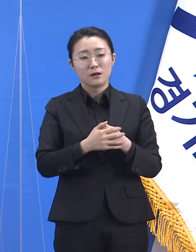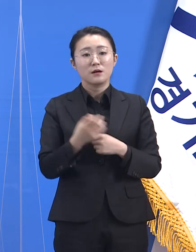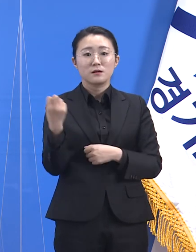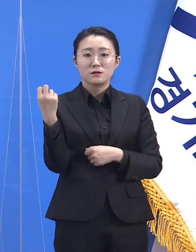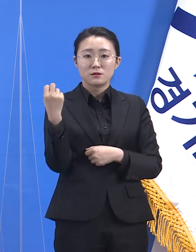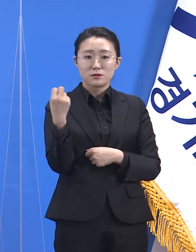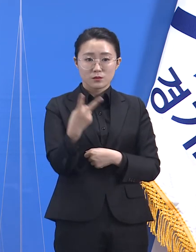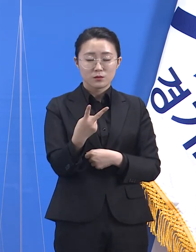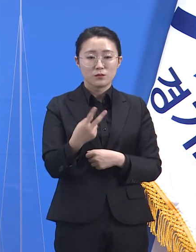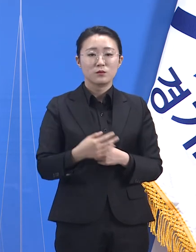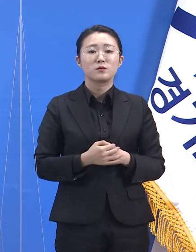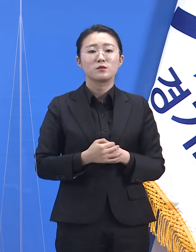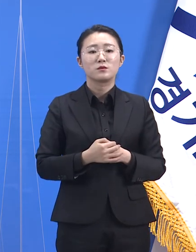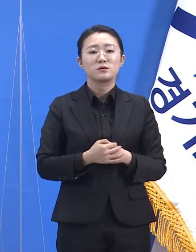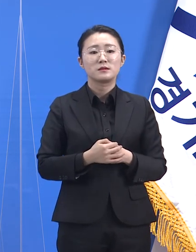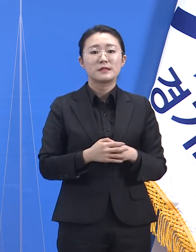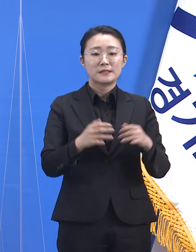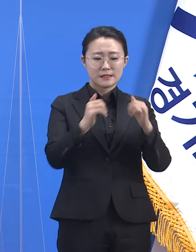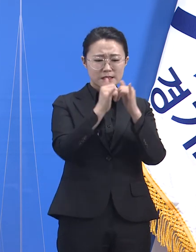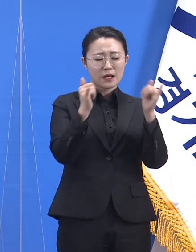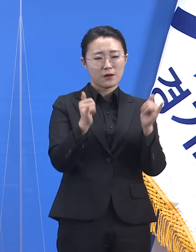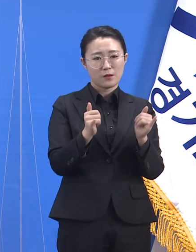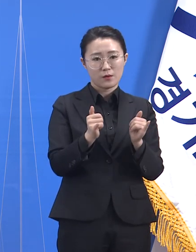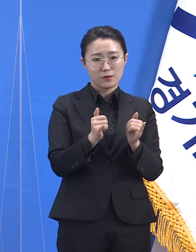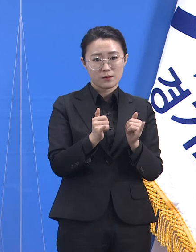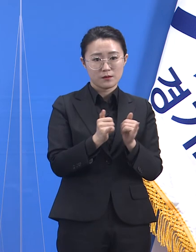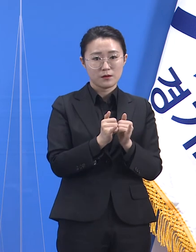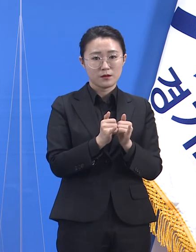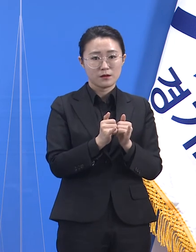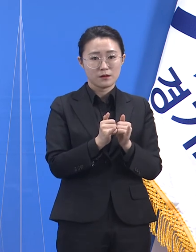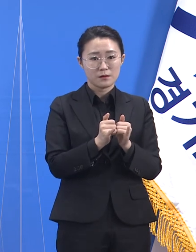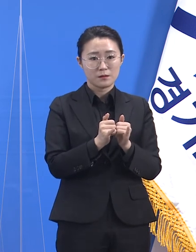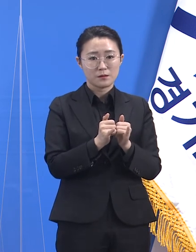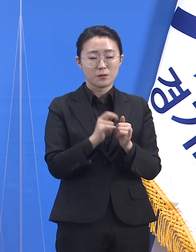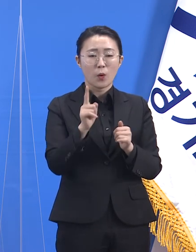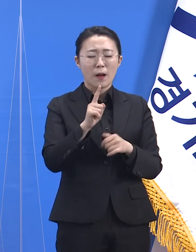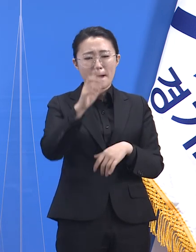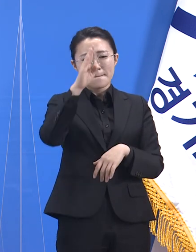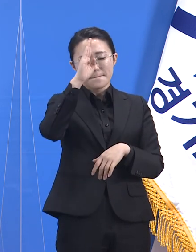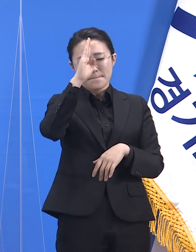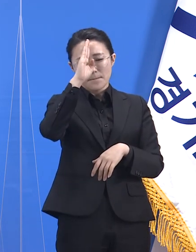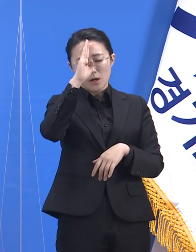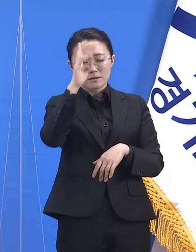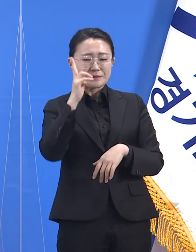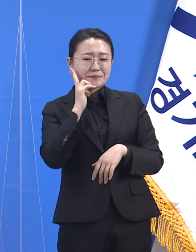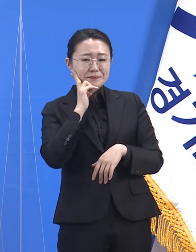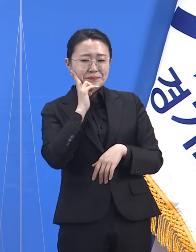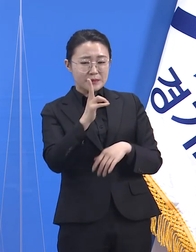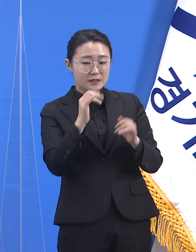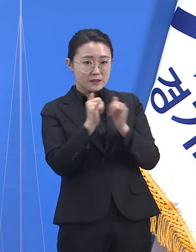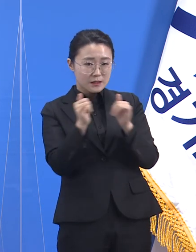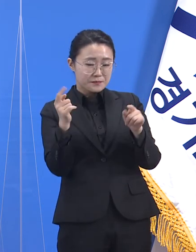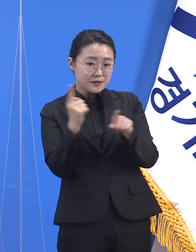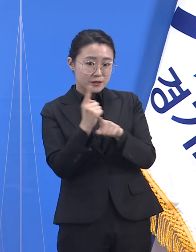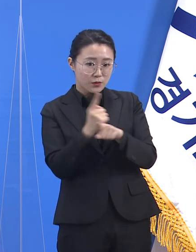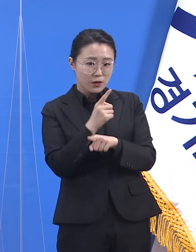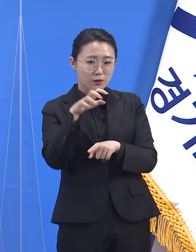확보가 어렵고 사회적 비용이 많이 드는 중환자 치료 자원도 빠르게 소모하게 합니다.